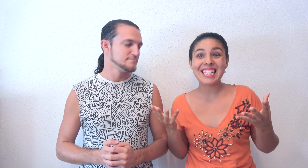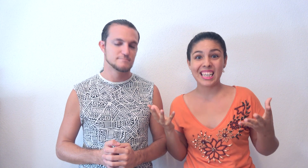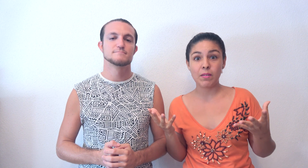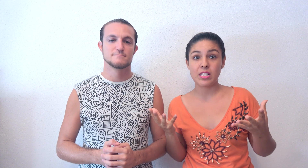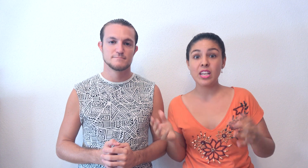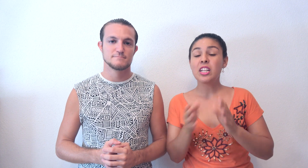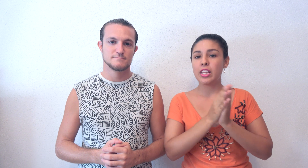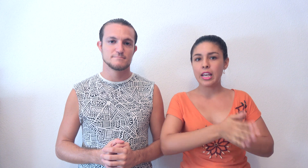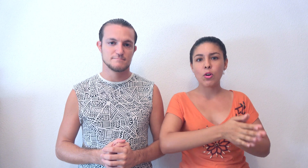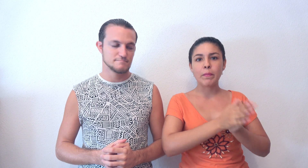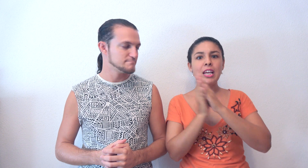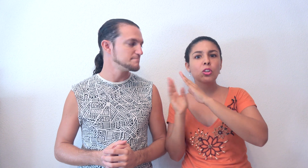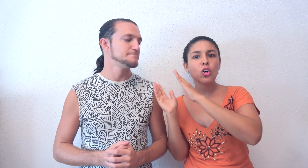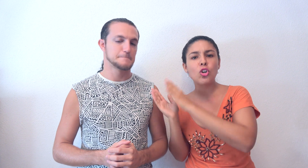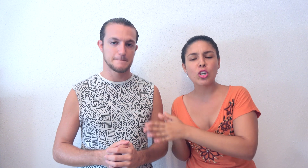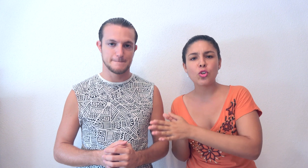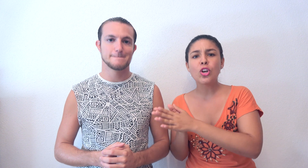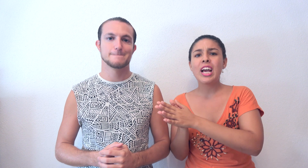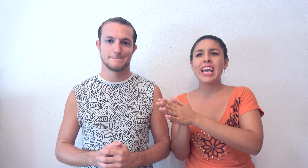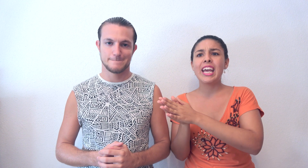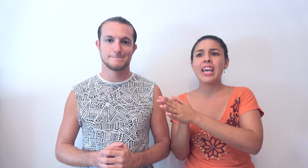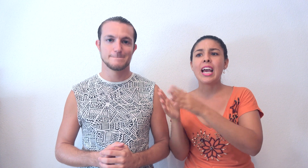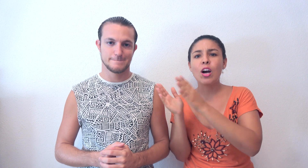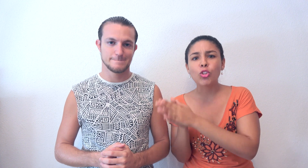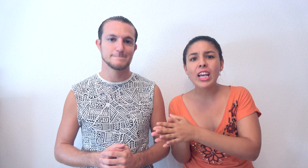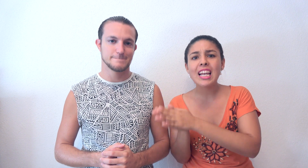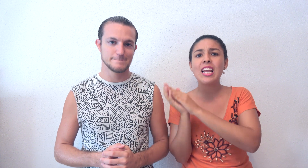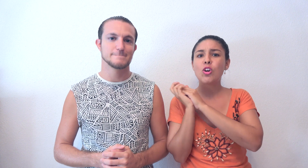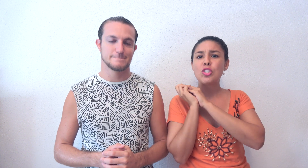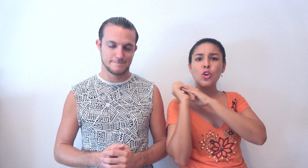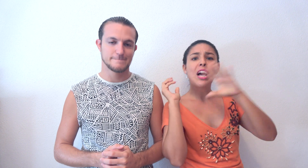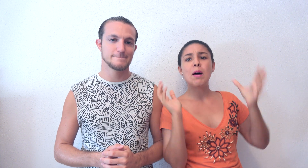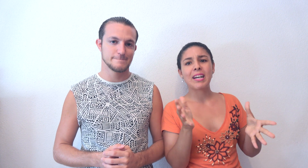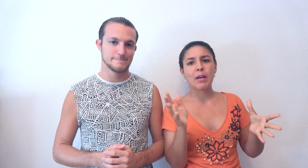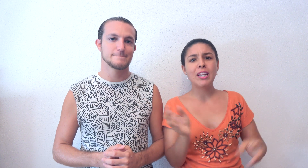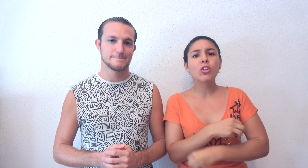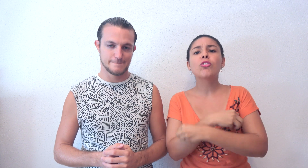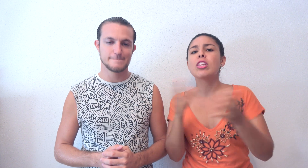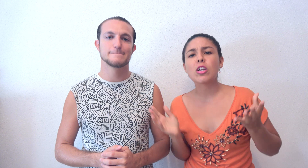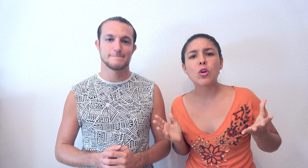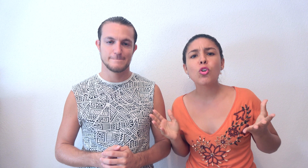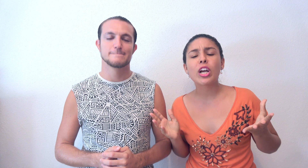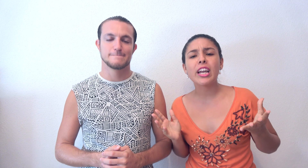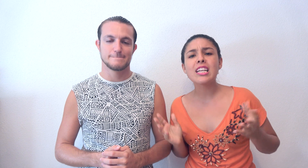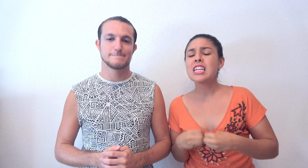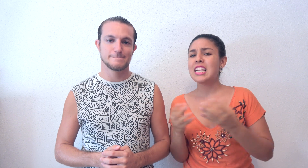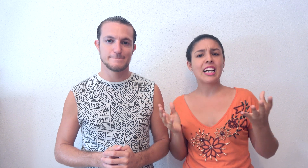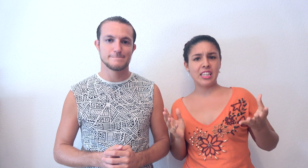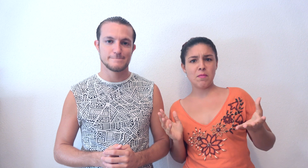asequibles, desde alojamientos, lo que son hoteles, lo que son apartamentos, según lo que queráis y la cantidad de